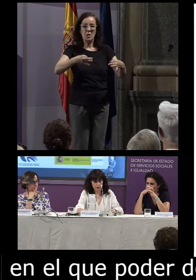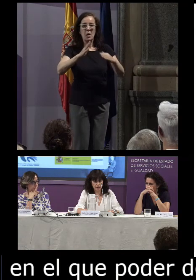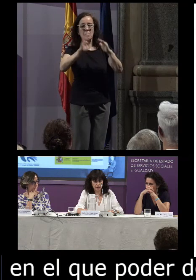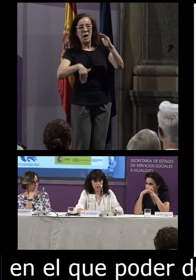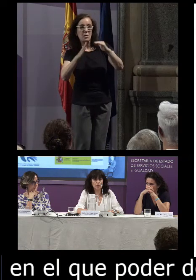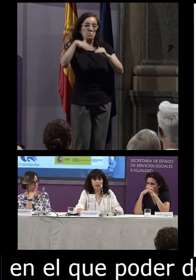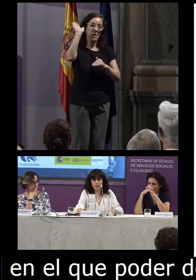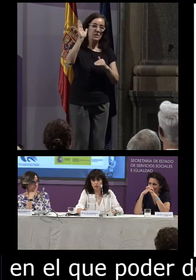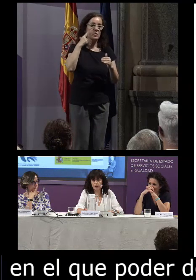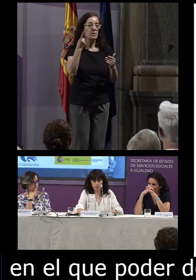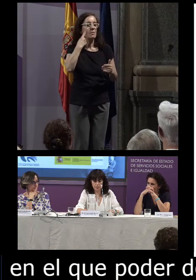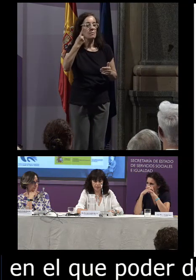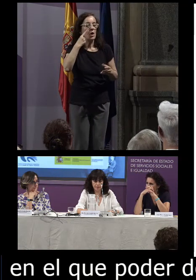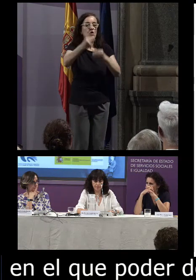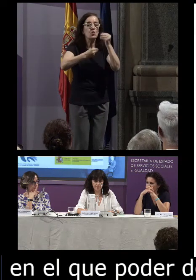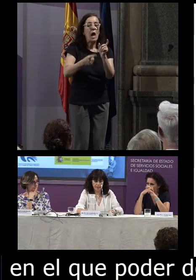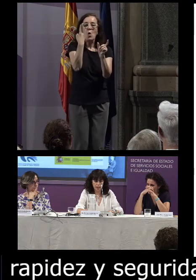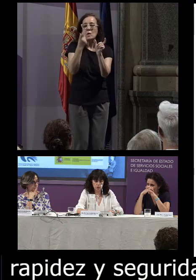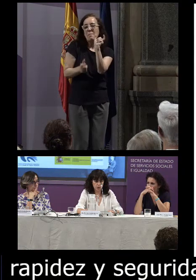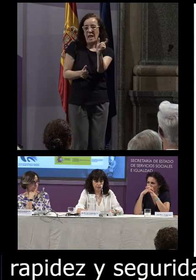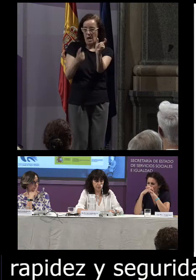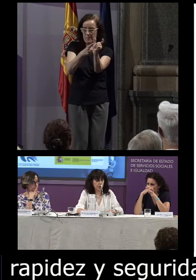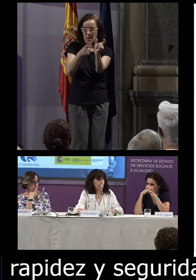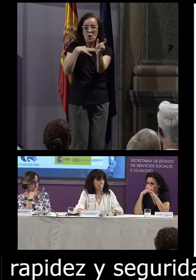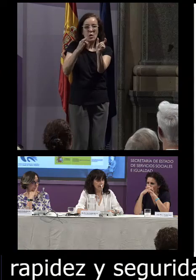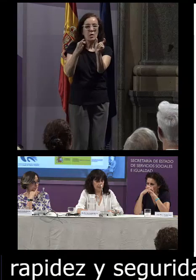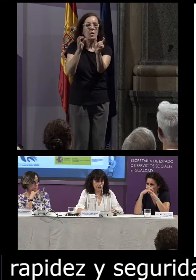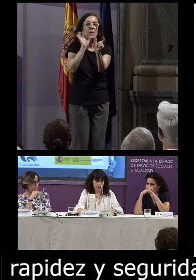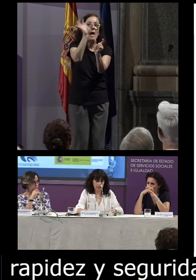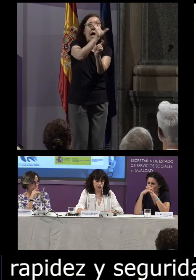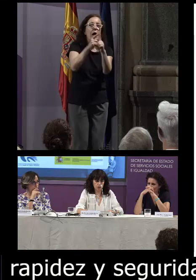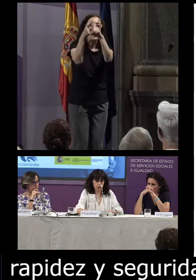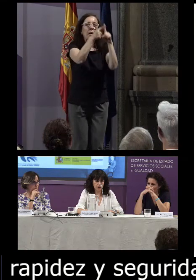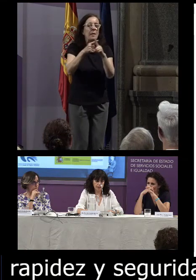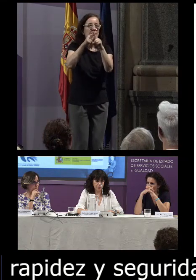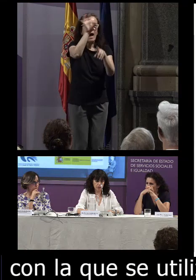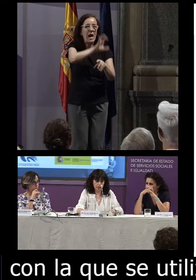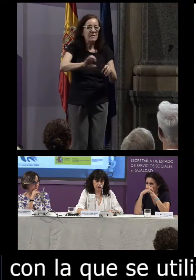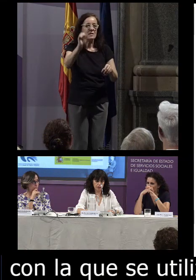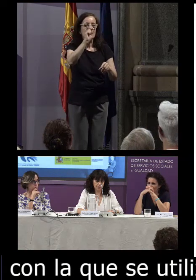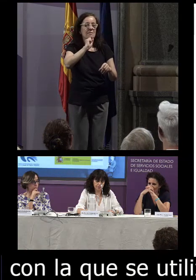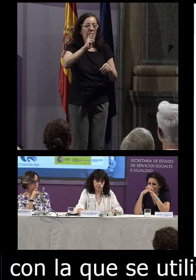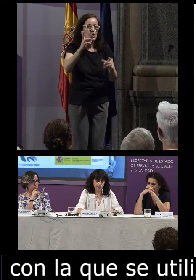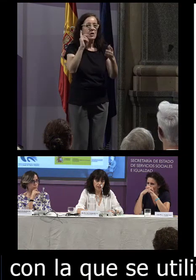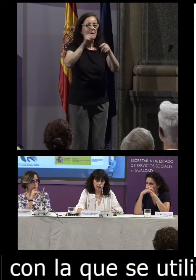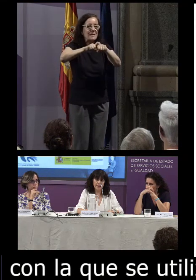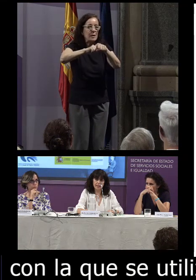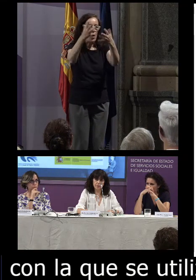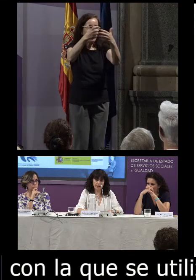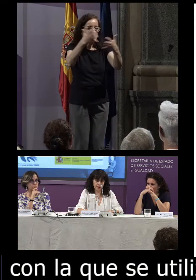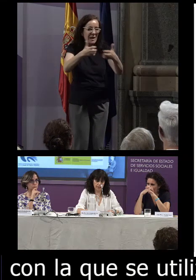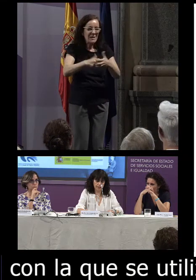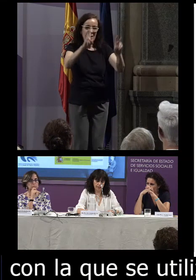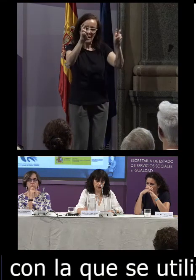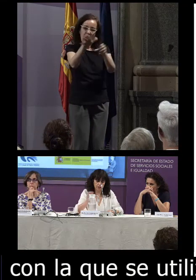frecuencia con la que se utiliza una palabra su distribución por países años tipos de texto áreas